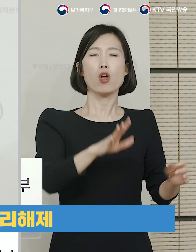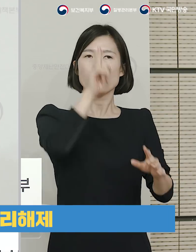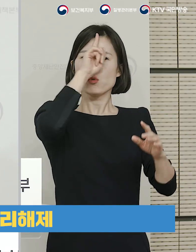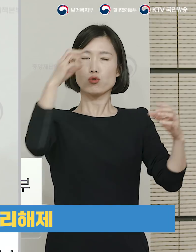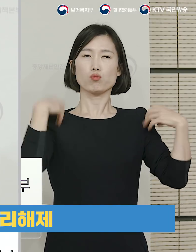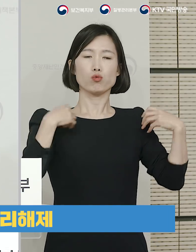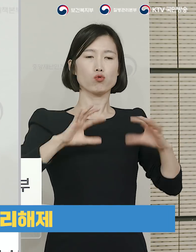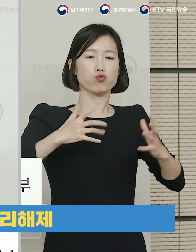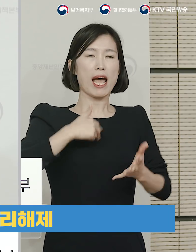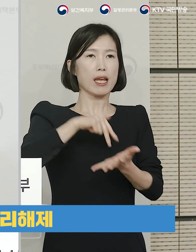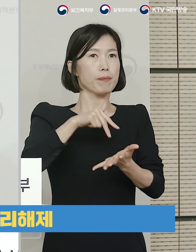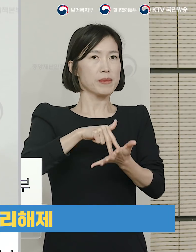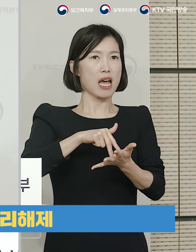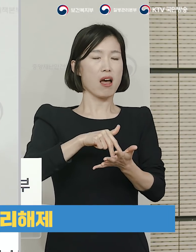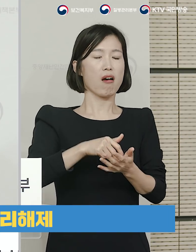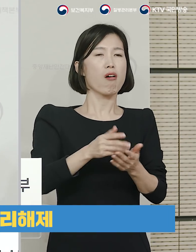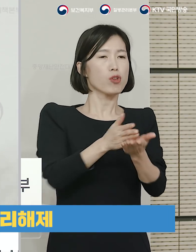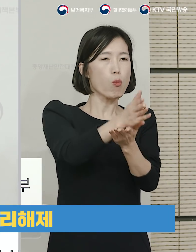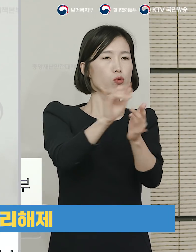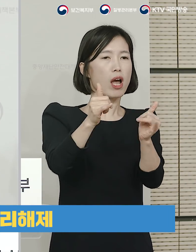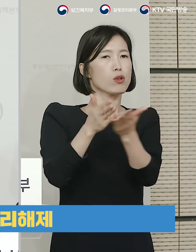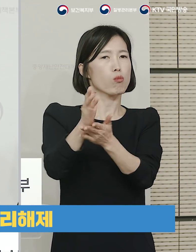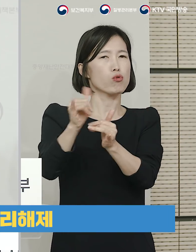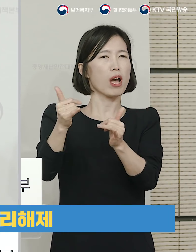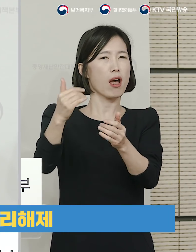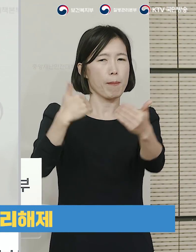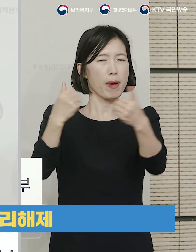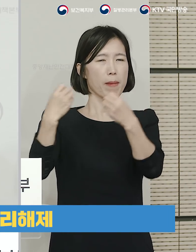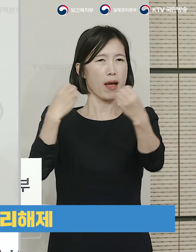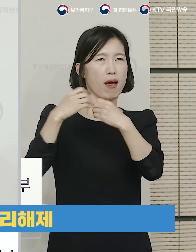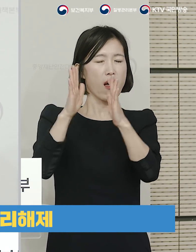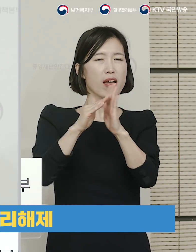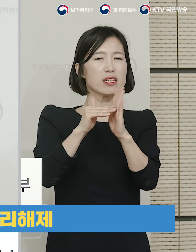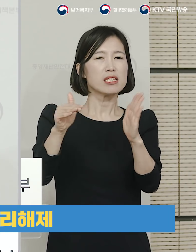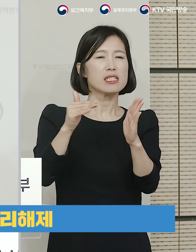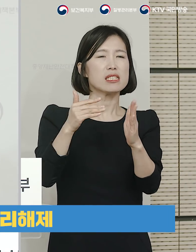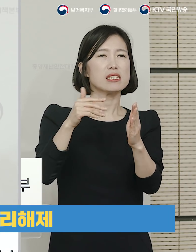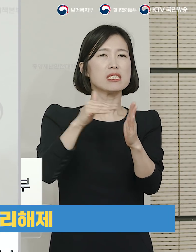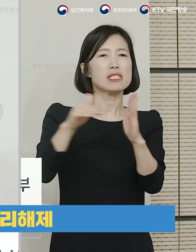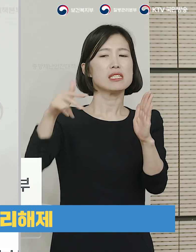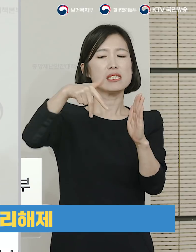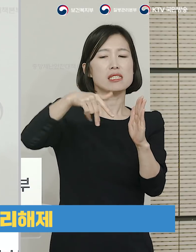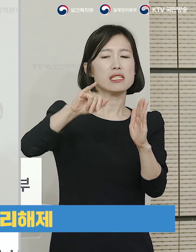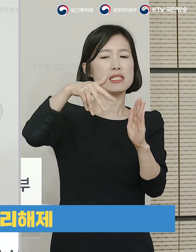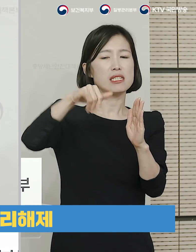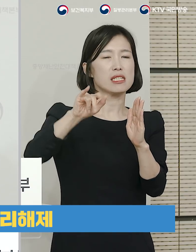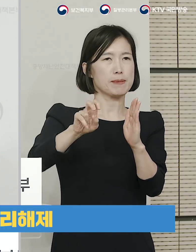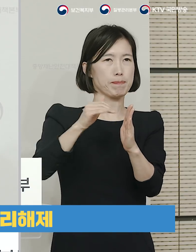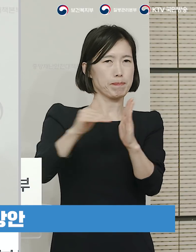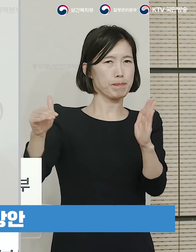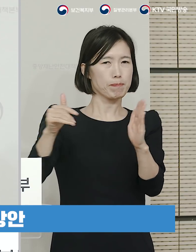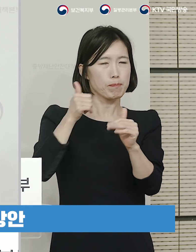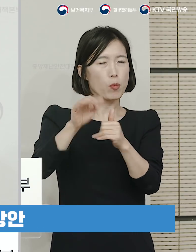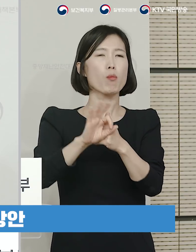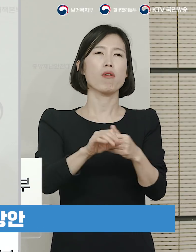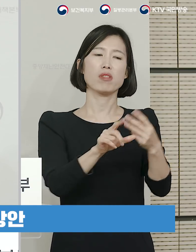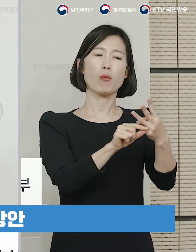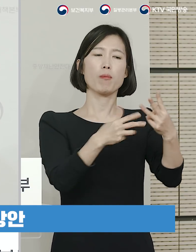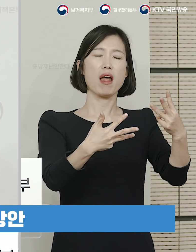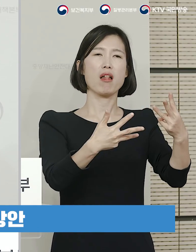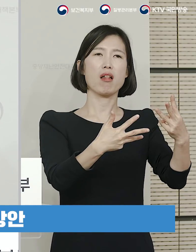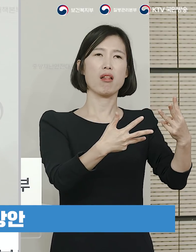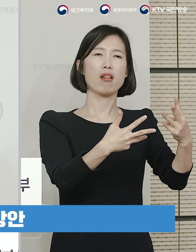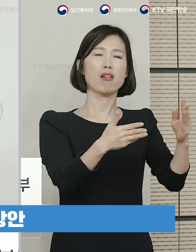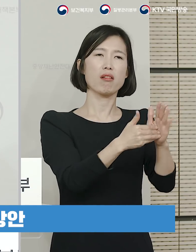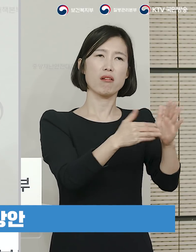국가적인 지침이고 이것이 여러 전문가나 단체들의 의견을 충분히 수렴한 결과라는 점 그리고 어제 아마 방대본